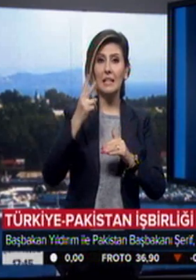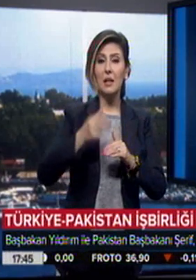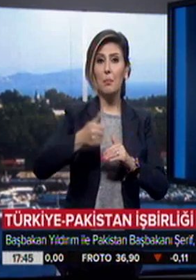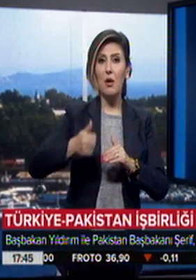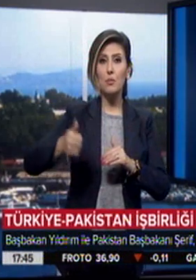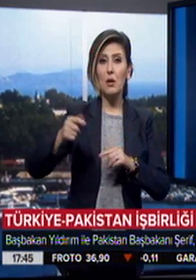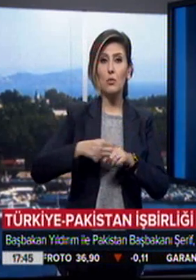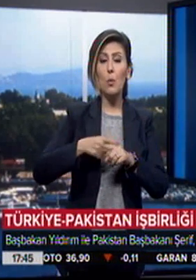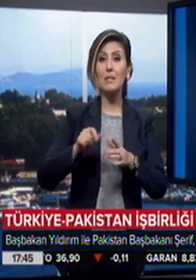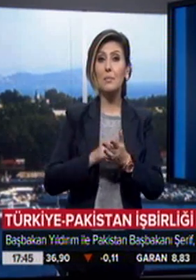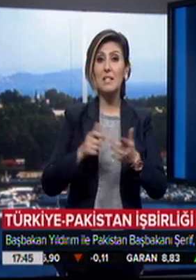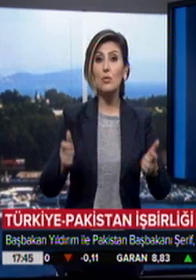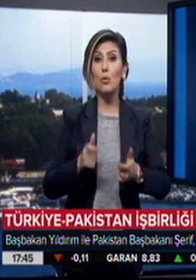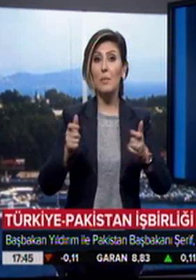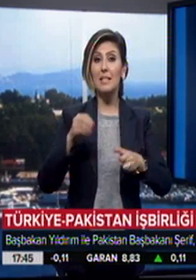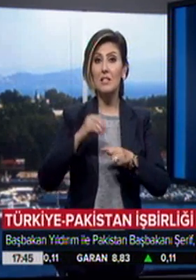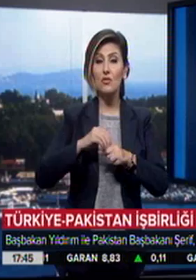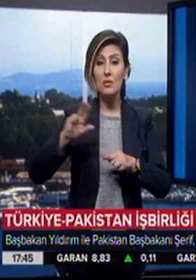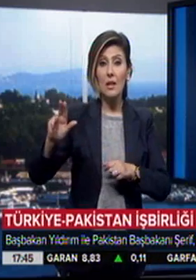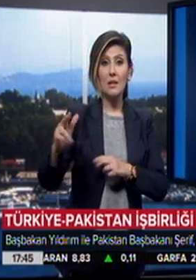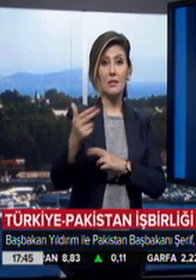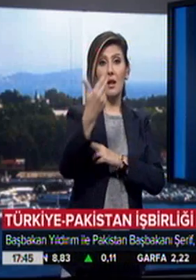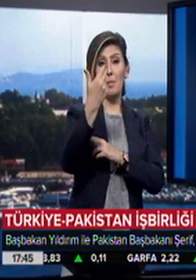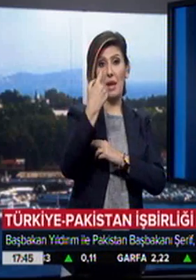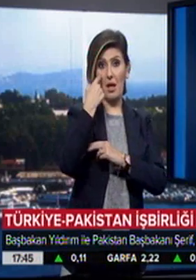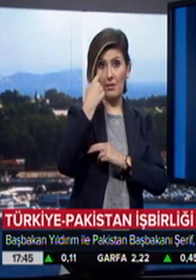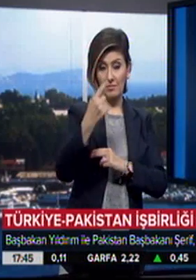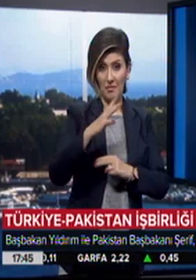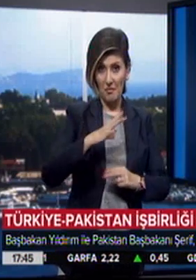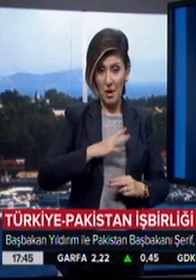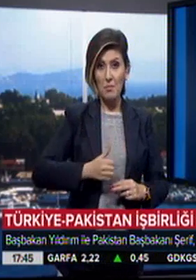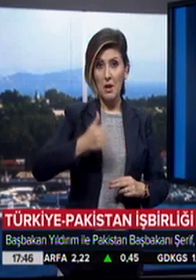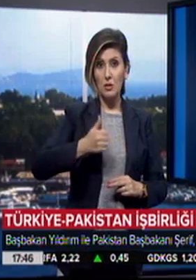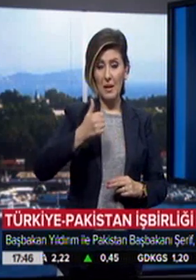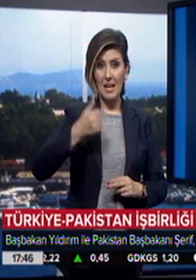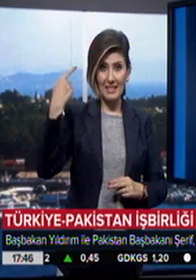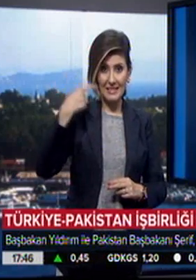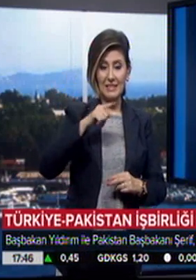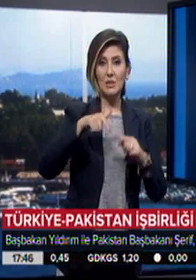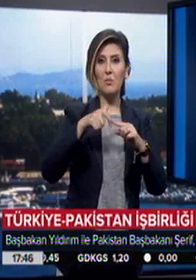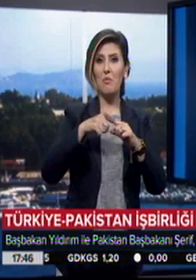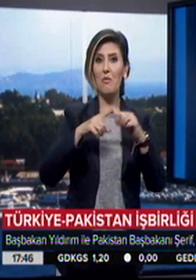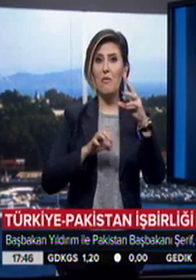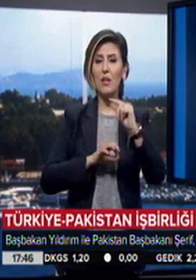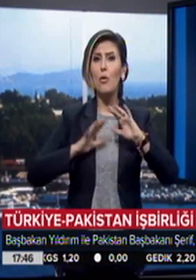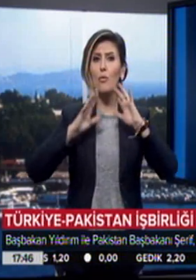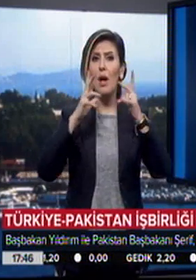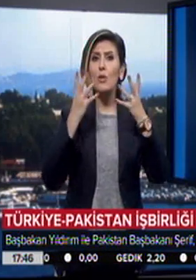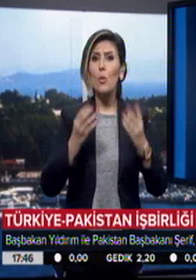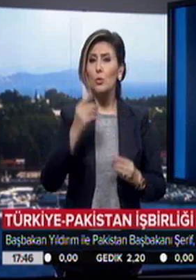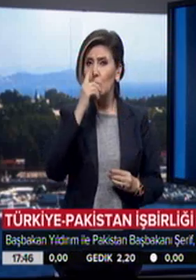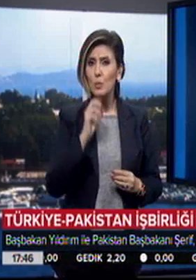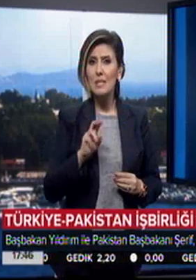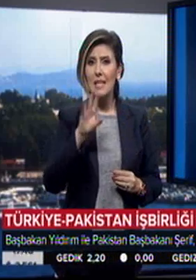ardından iki başbakan ortak basın toplantısı için kameraların karşısındaydı. Başbakan Binali Yıldırım, FETÖ'nün faaliyette